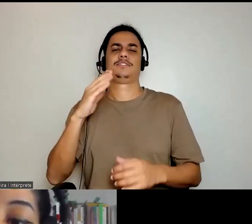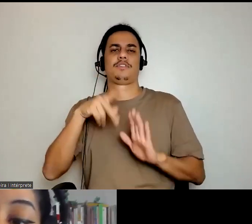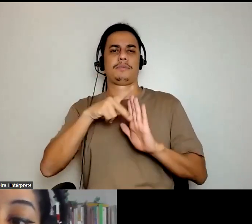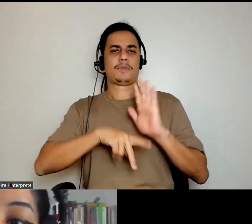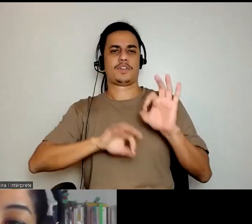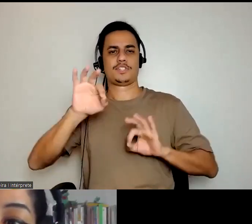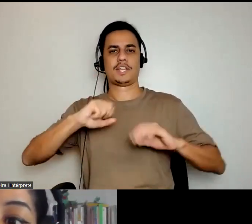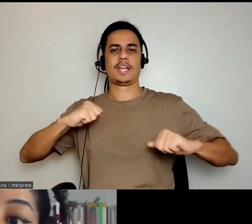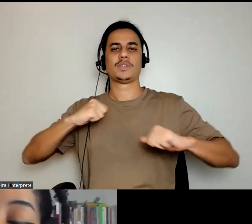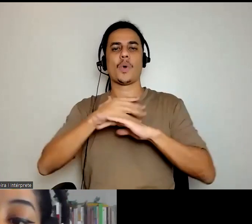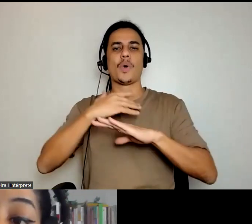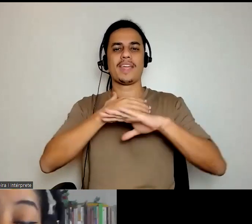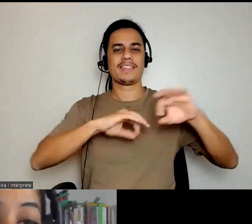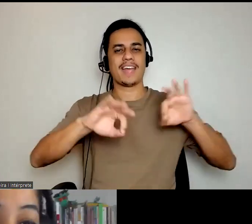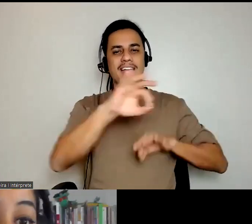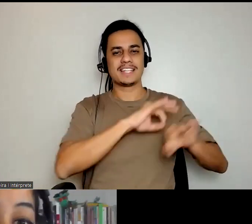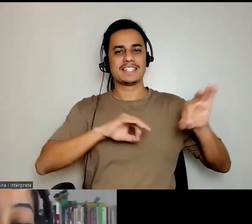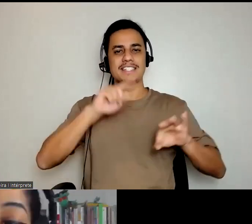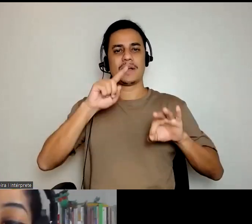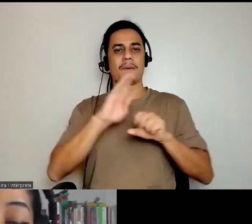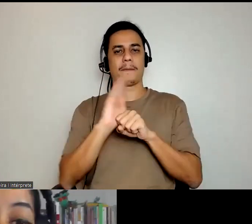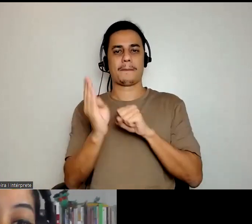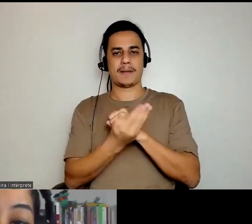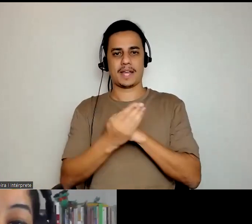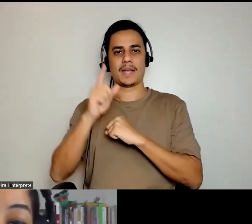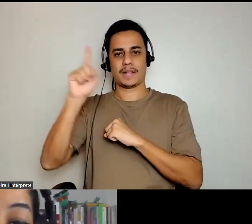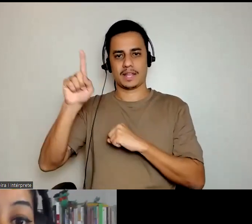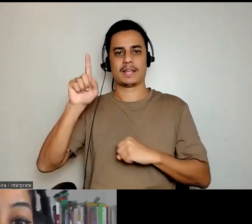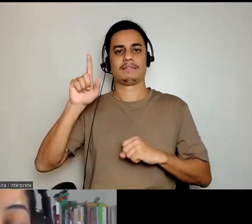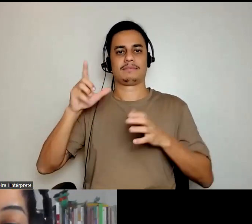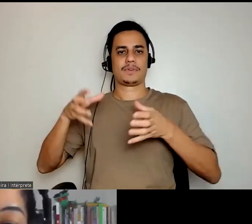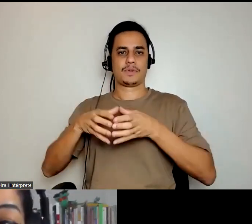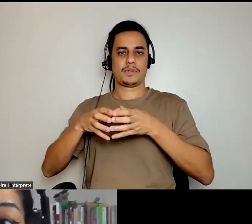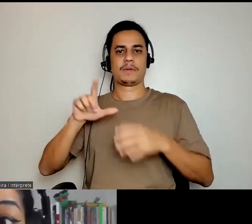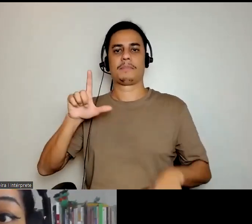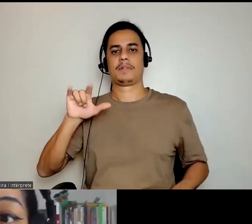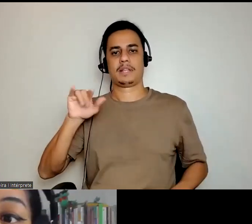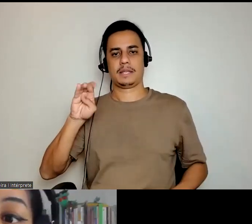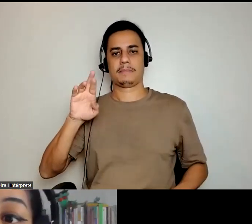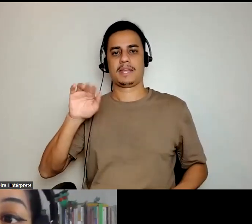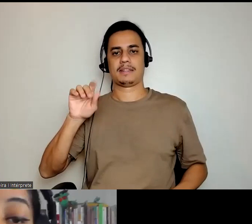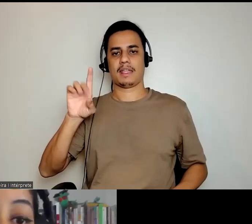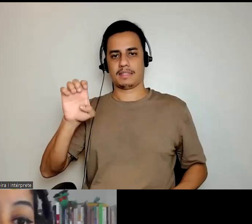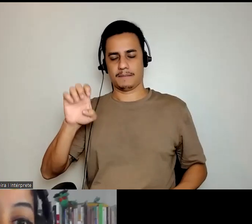orientalização urbana no bairro da Liberdade? Eu acho que é uma das perguntas direcionadas para os três convidados